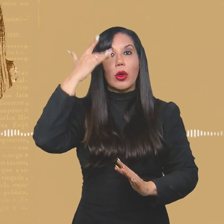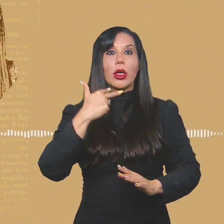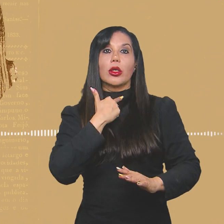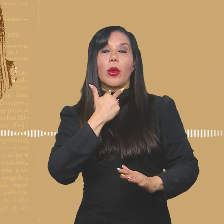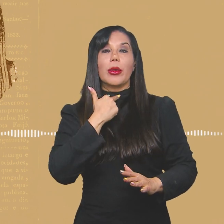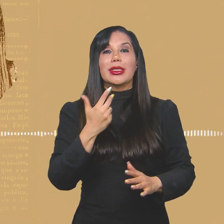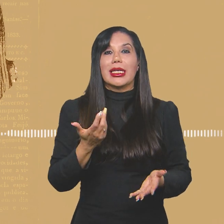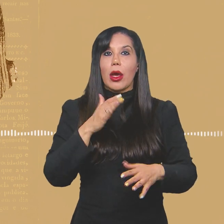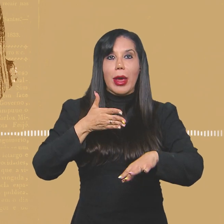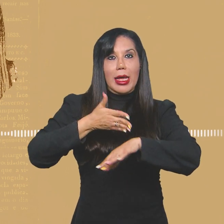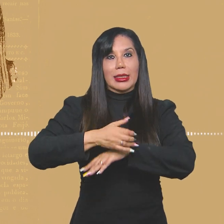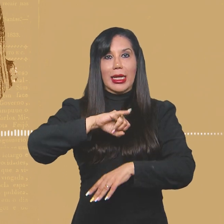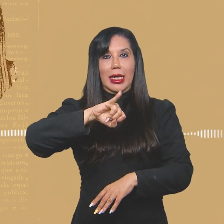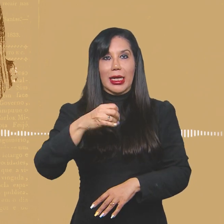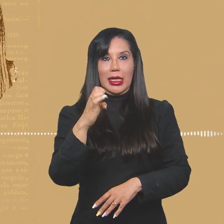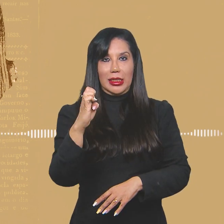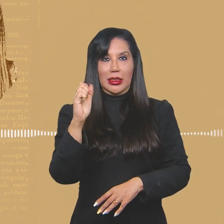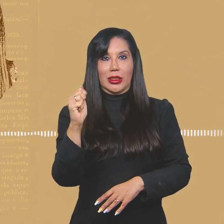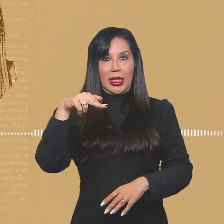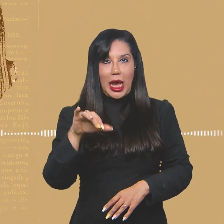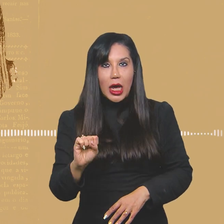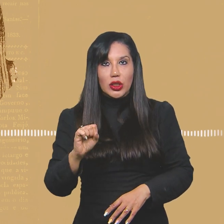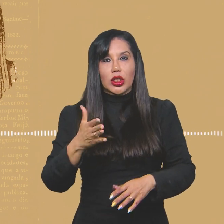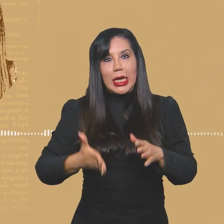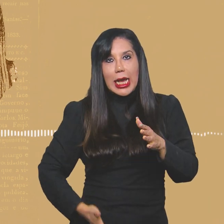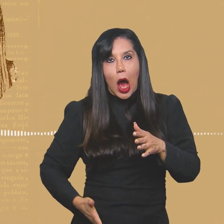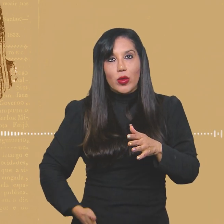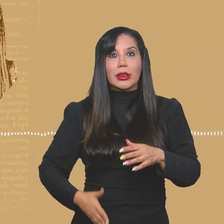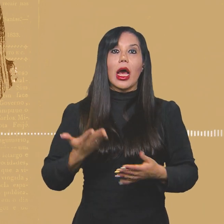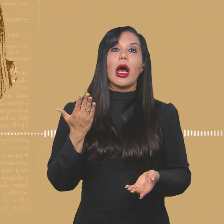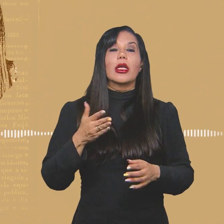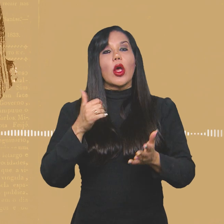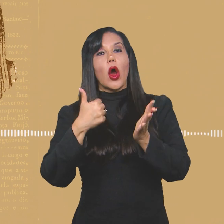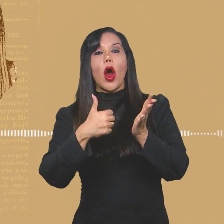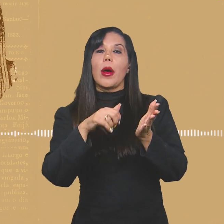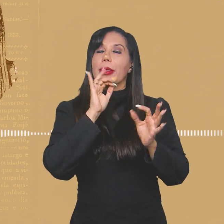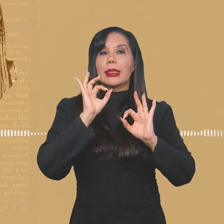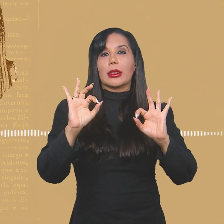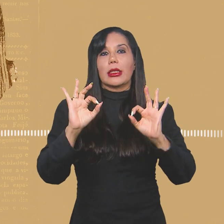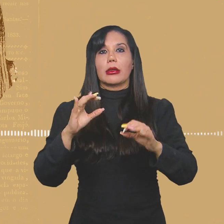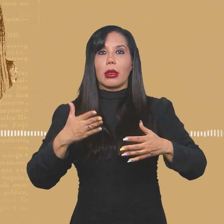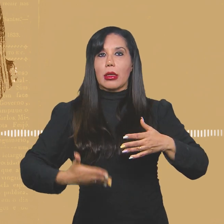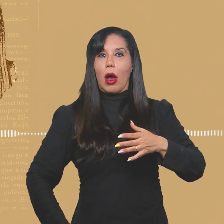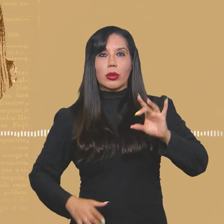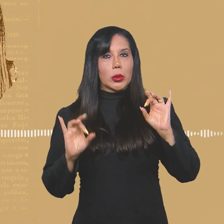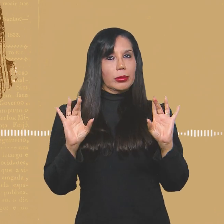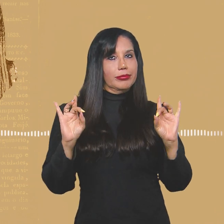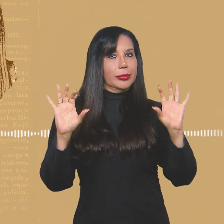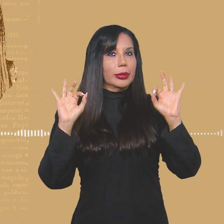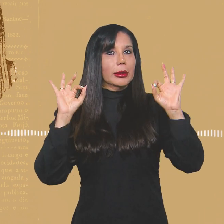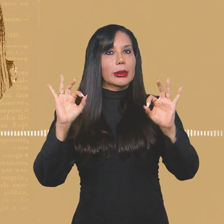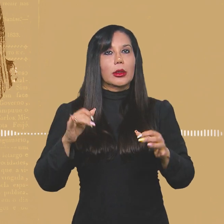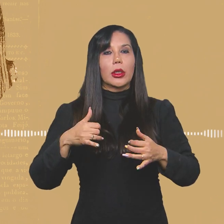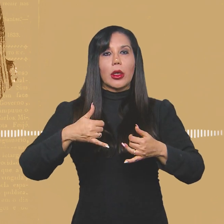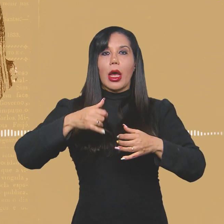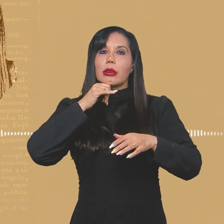jeans nesses clubes. Tinha que entrar de calça, de tecido e sapato de bico